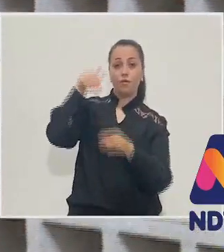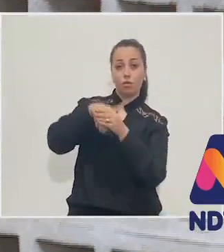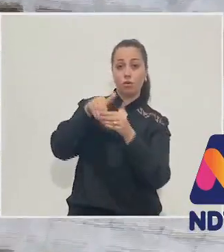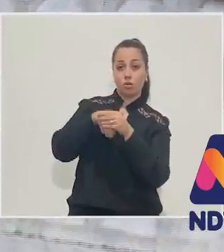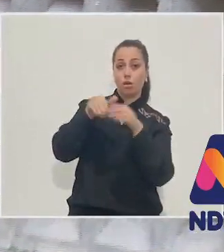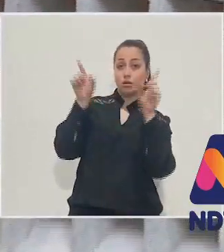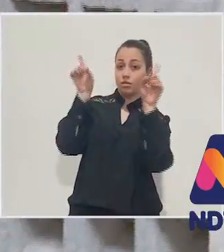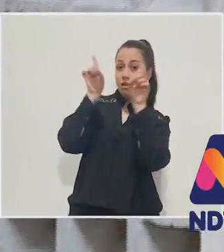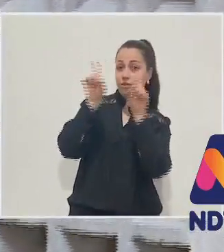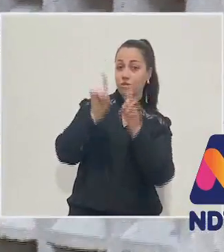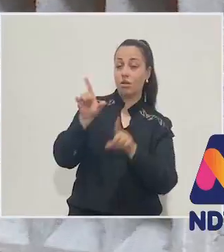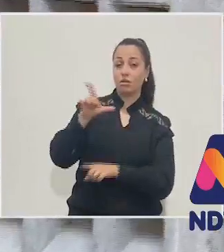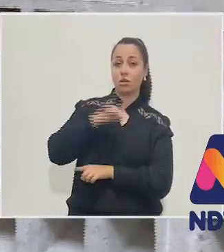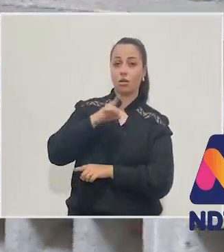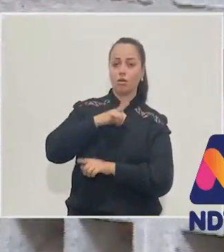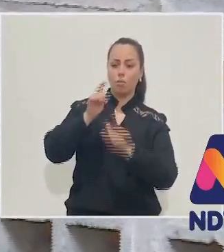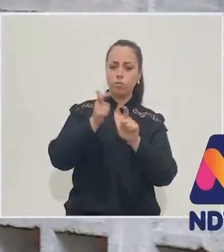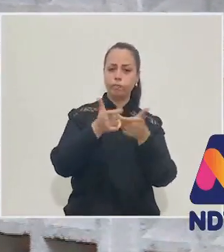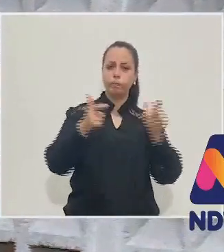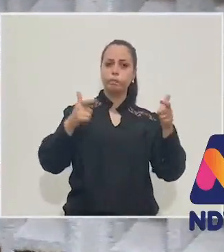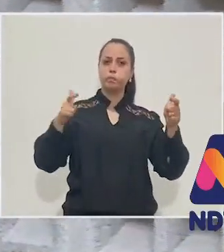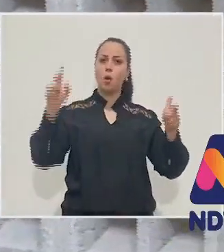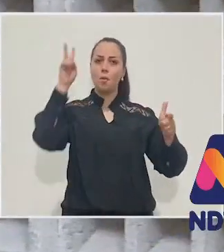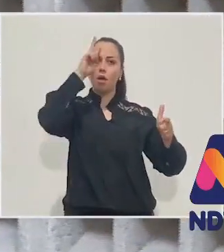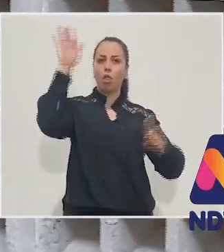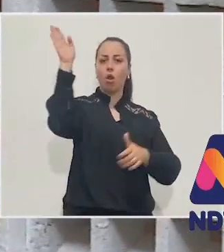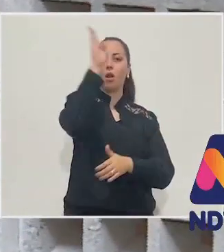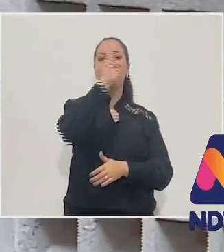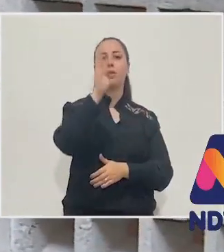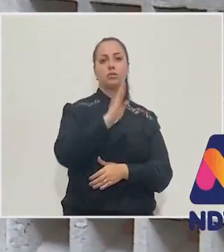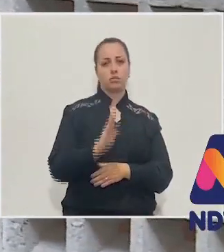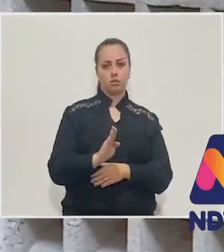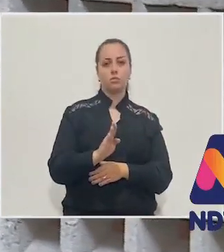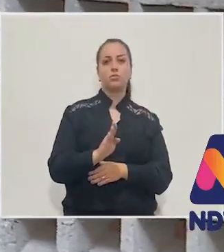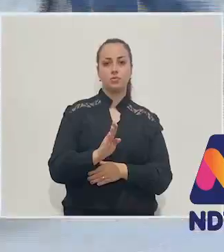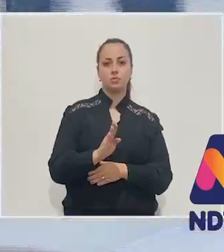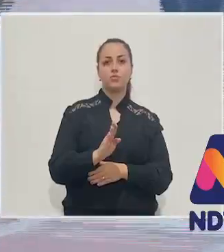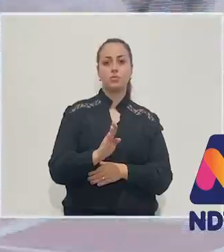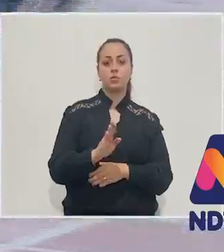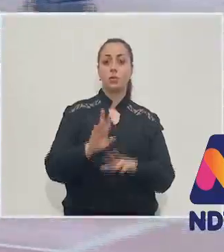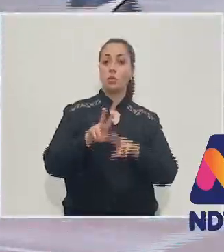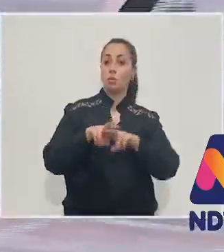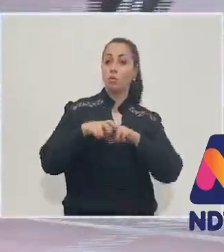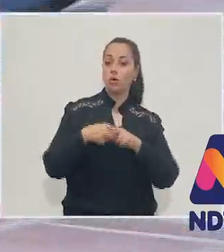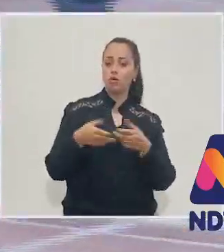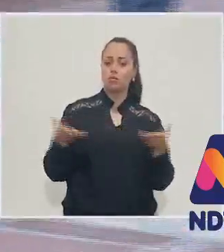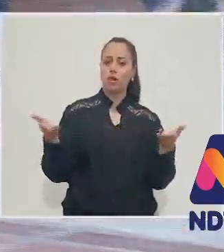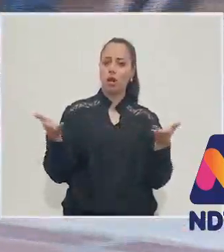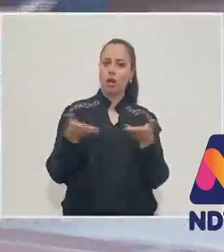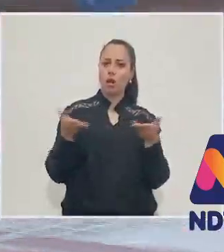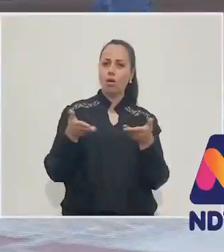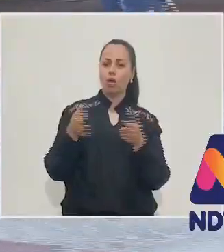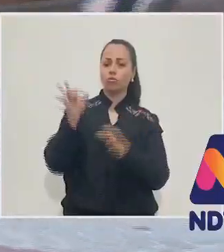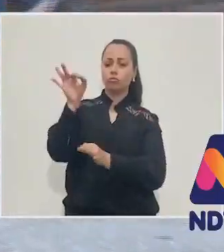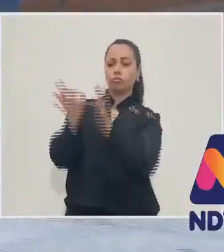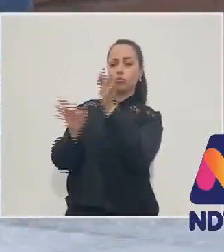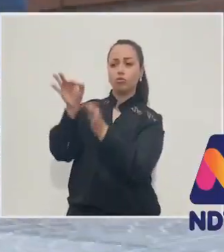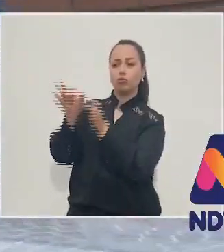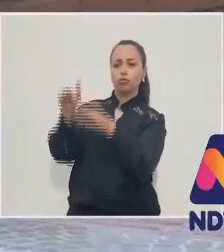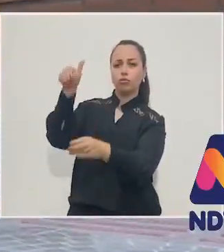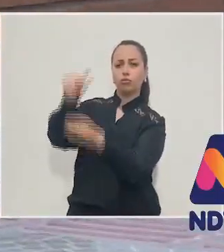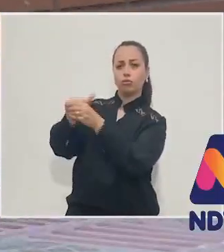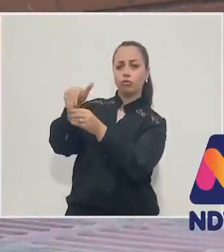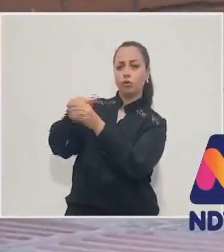alguma deficiência é o maior da história das eleições no Brasil. Por isso, nessas eleições, o Tribunal